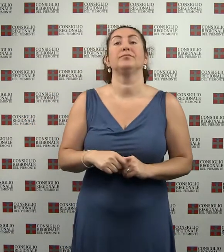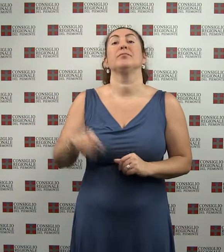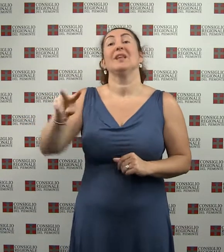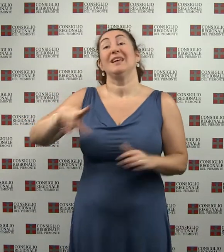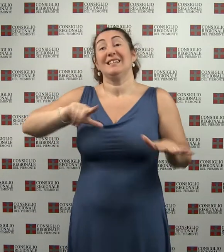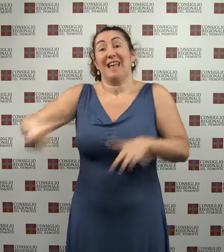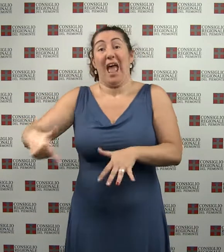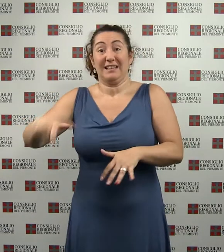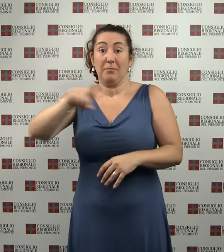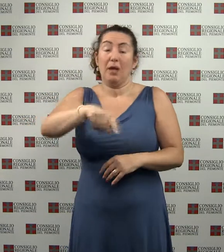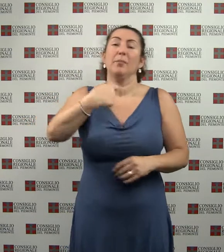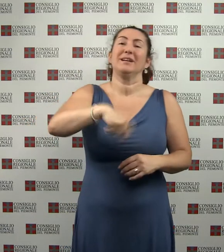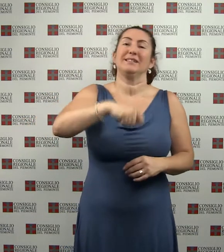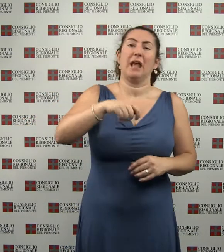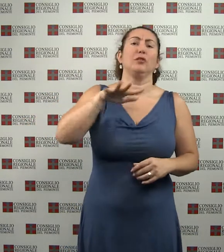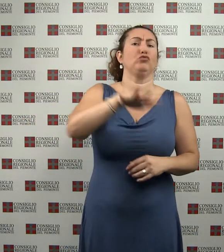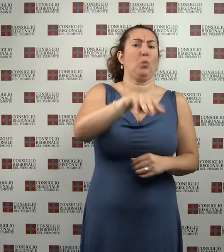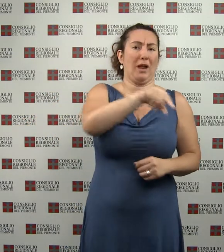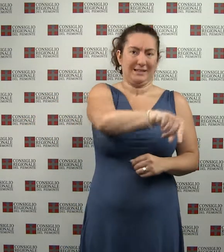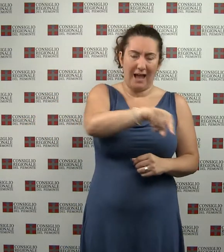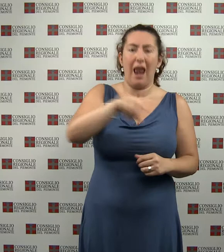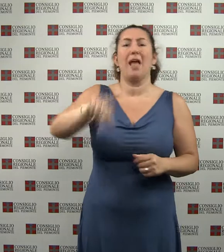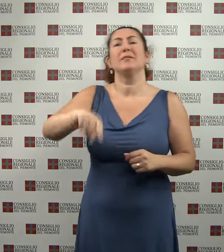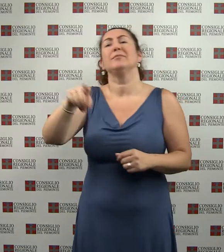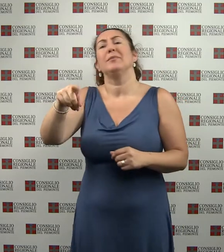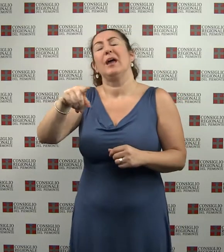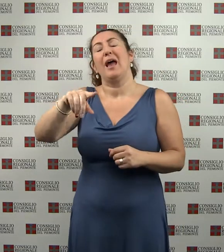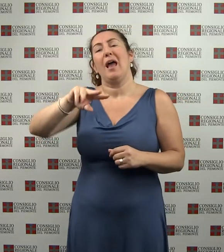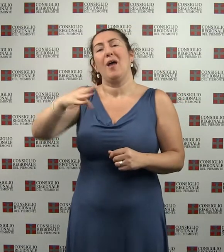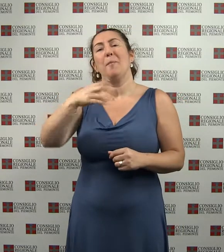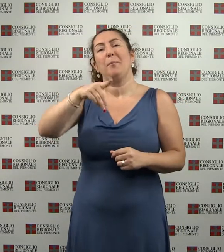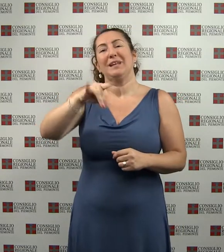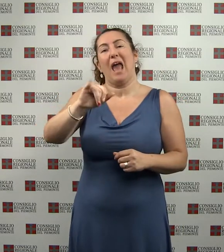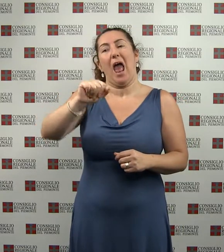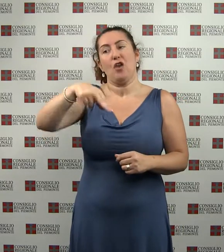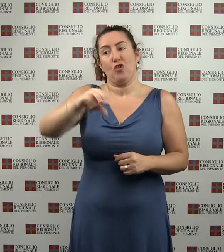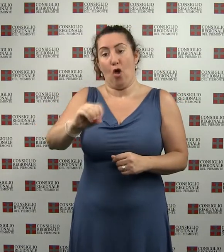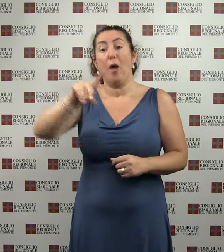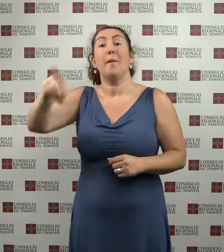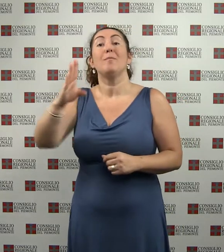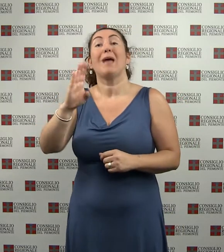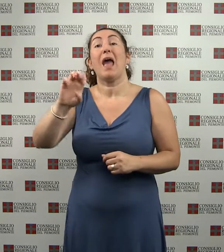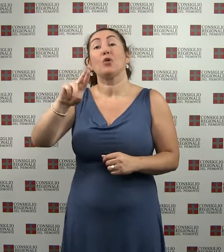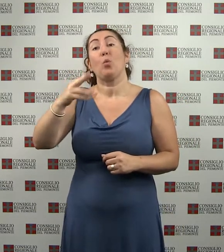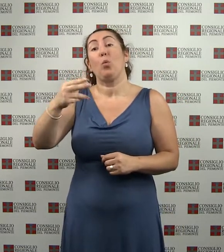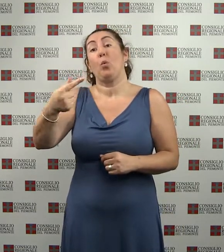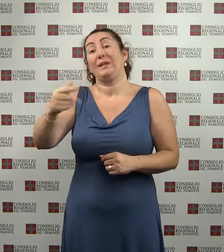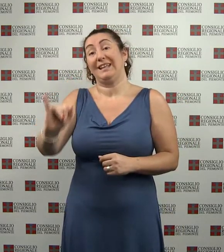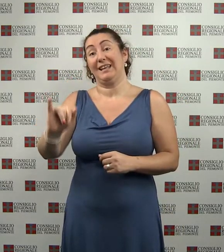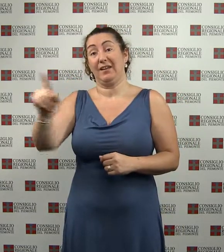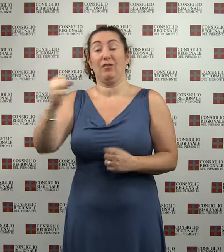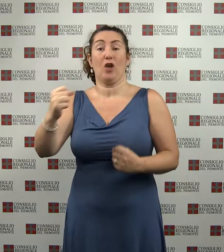Vice Andrea Piano, Partito Democratico e Massimo Berruti, Forza Italia. Segretario Gabriele Molinari, Scelta Civica.